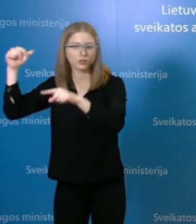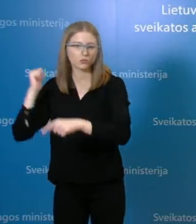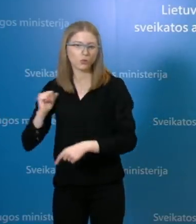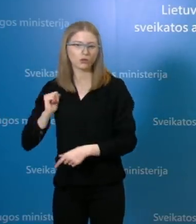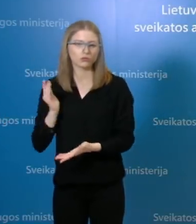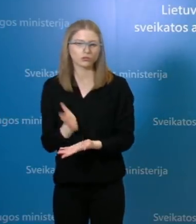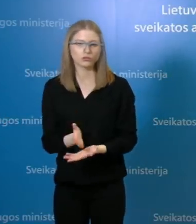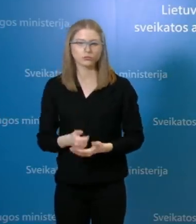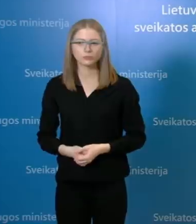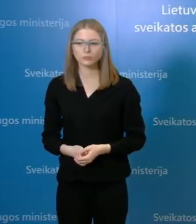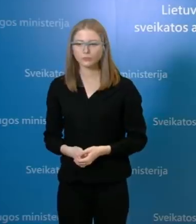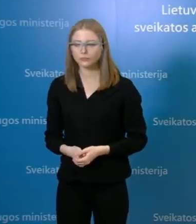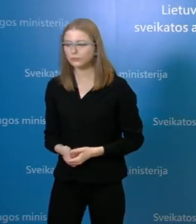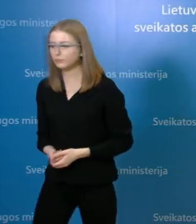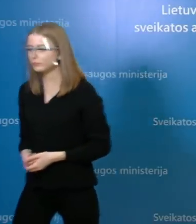stebima.